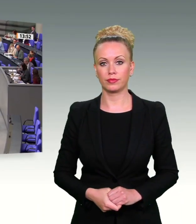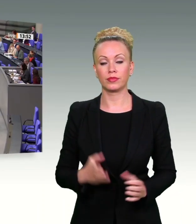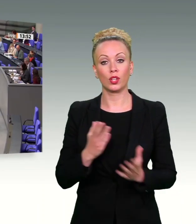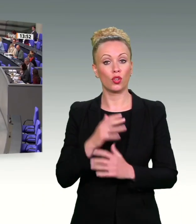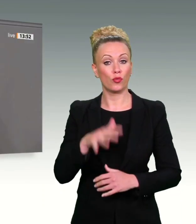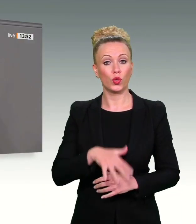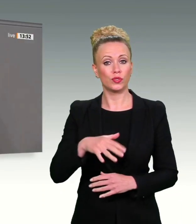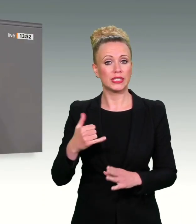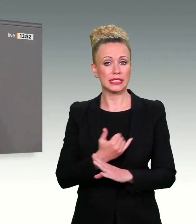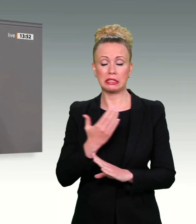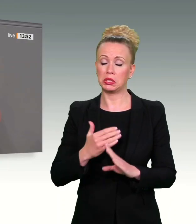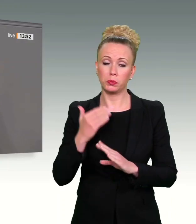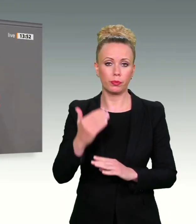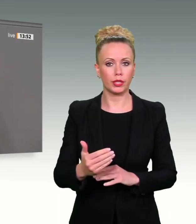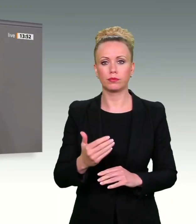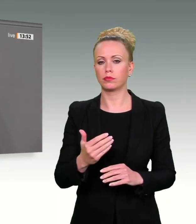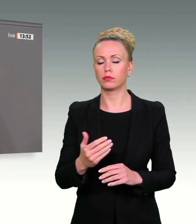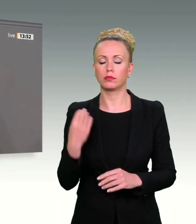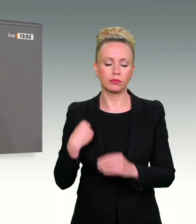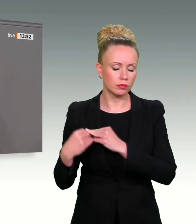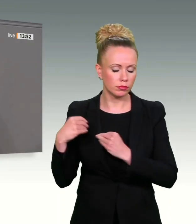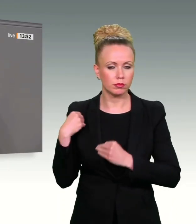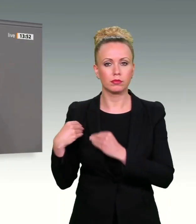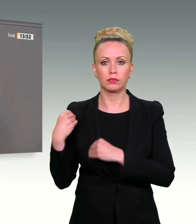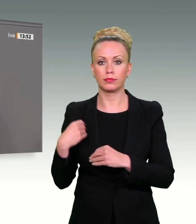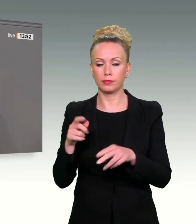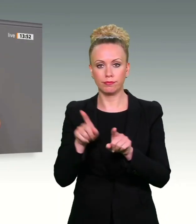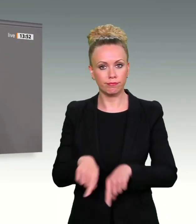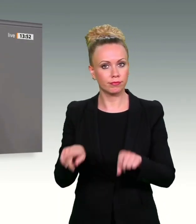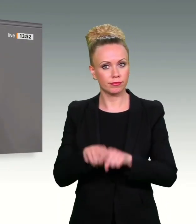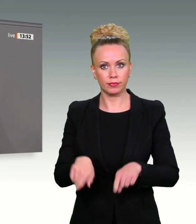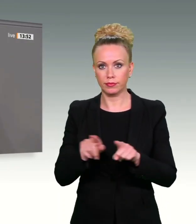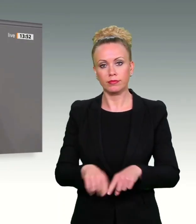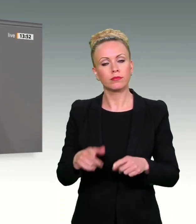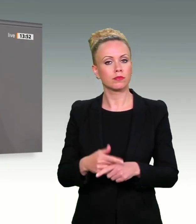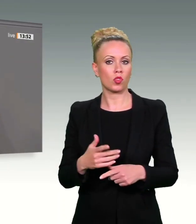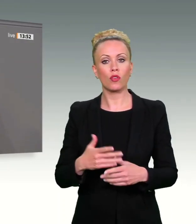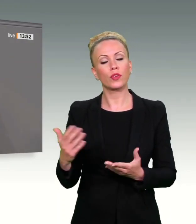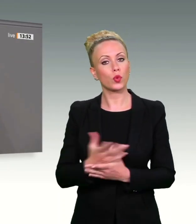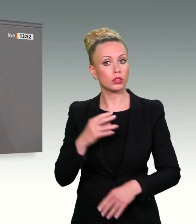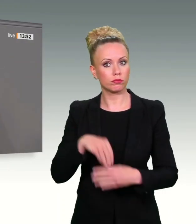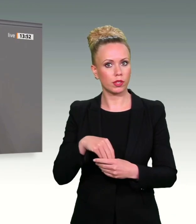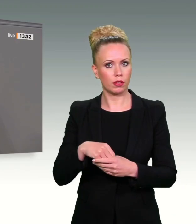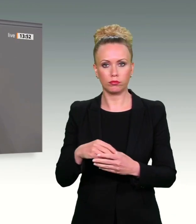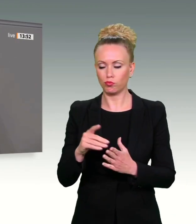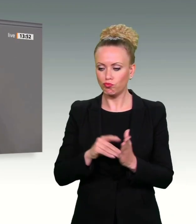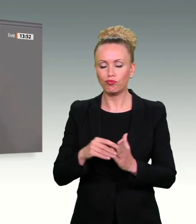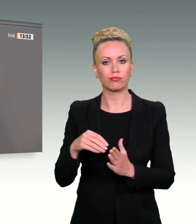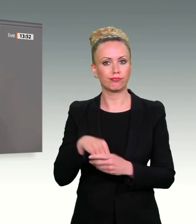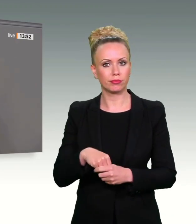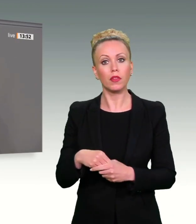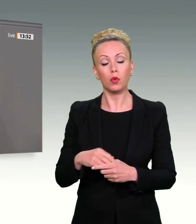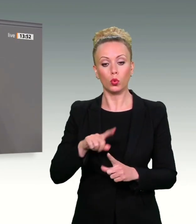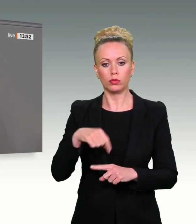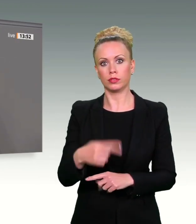die anlaßlose Vorratsdatenspeicherung ganz einfach Straftaten aufdecken lassen könne. Das aber ist de facto